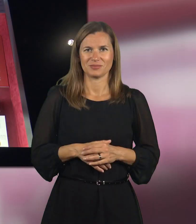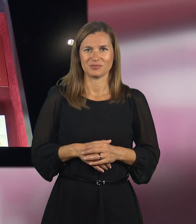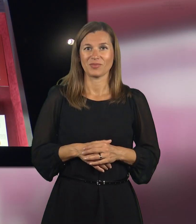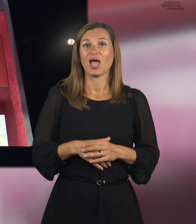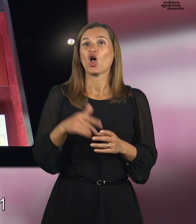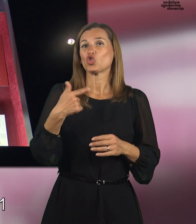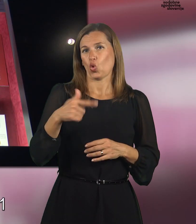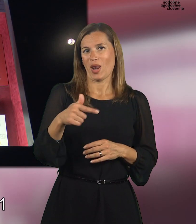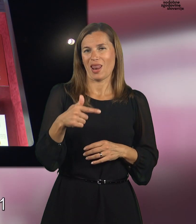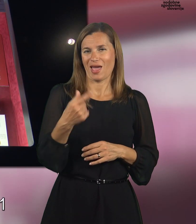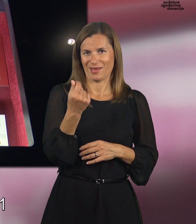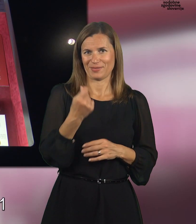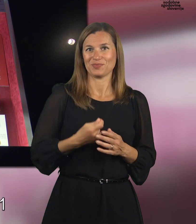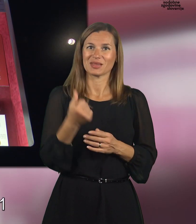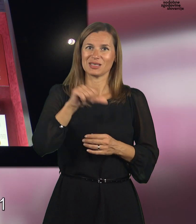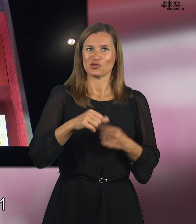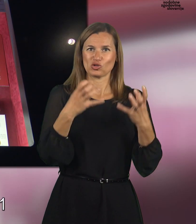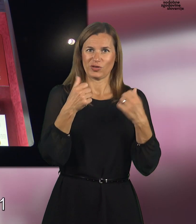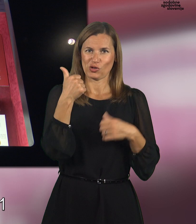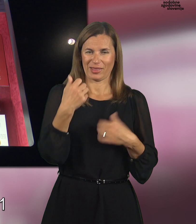Tolari, 19.91